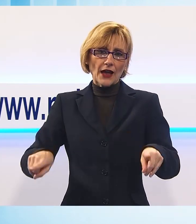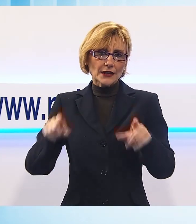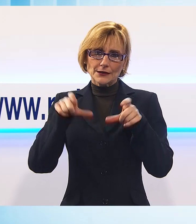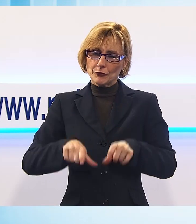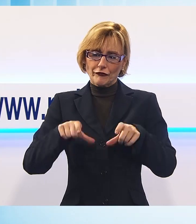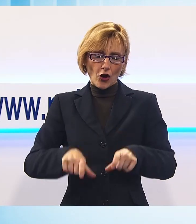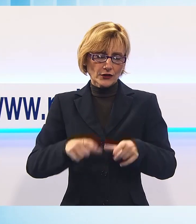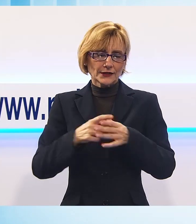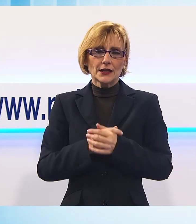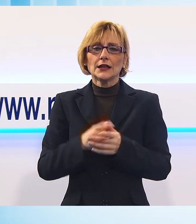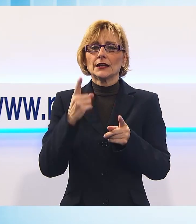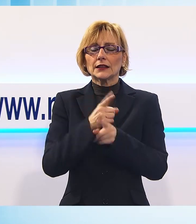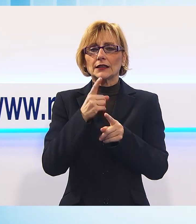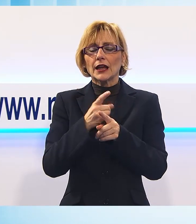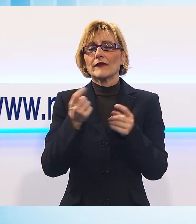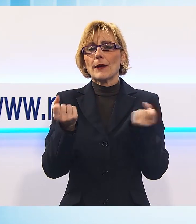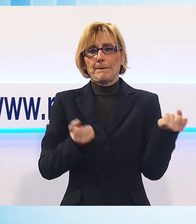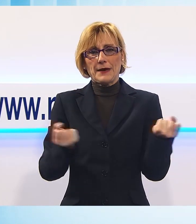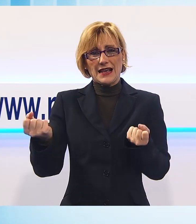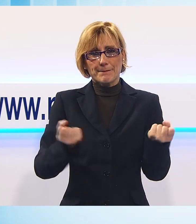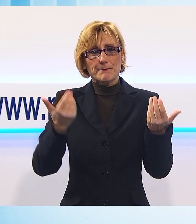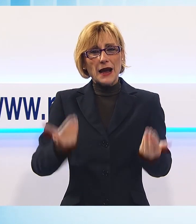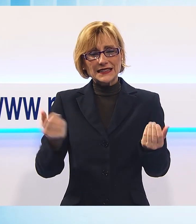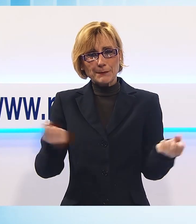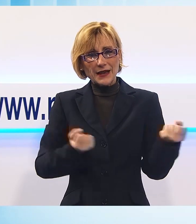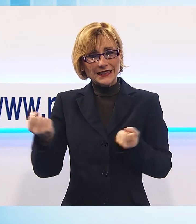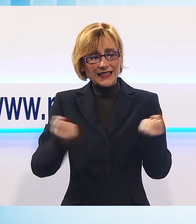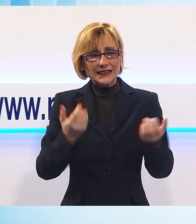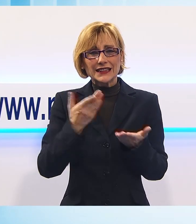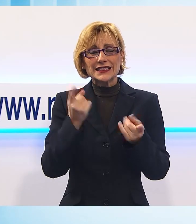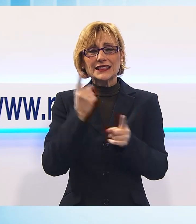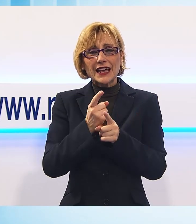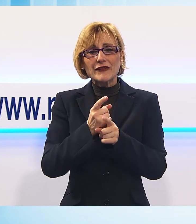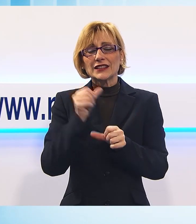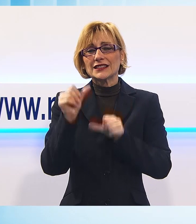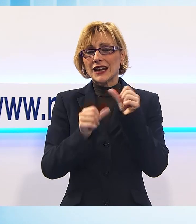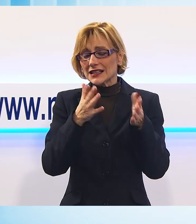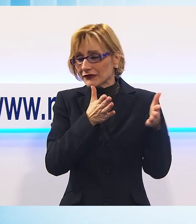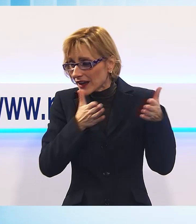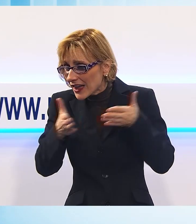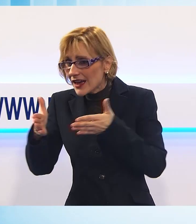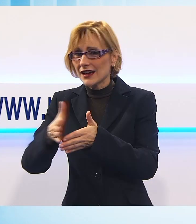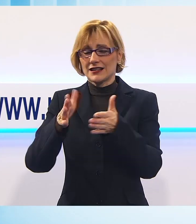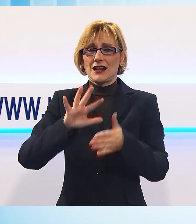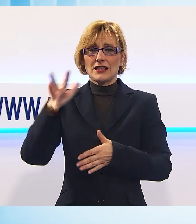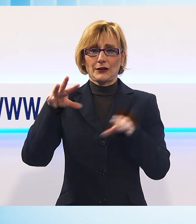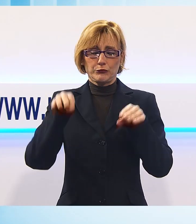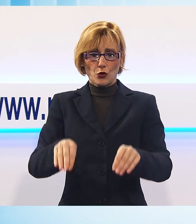trasferisca soprattutto i carichi pesanti dall